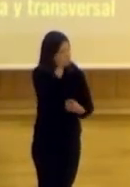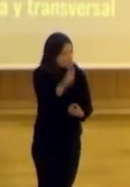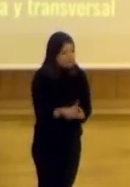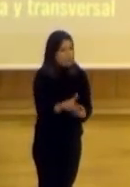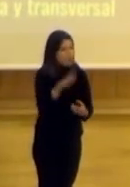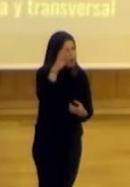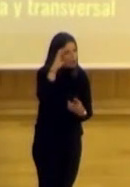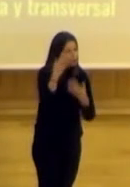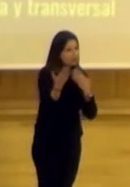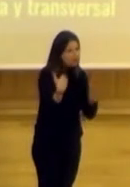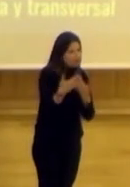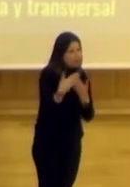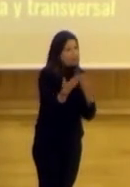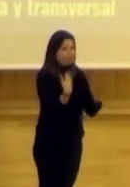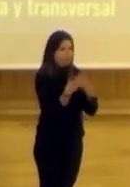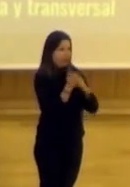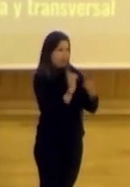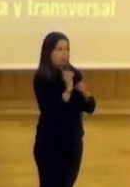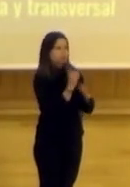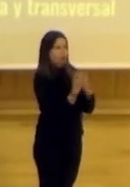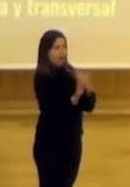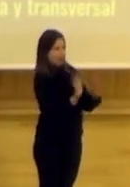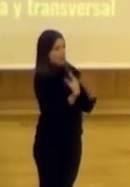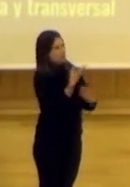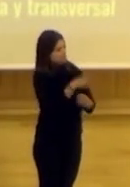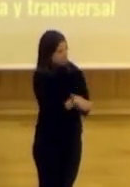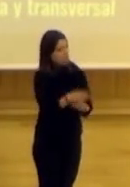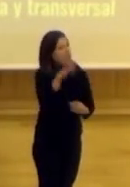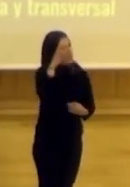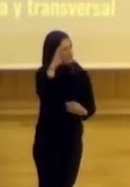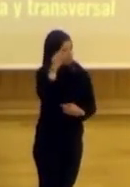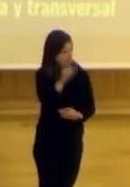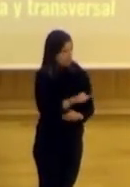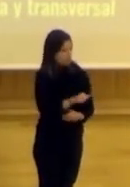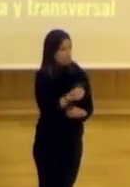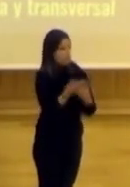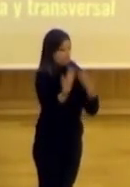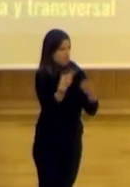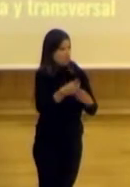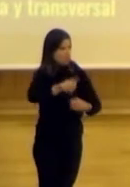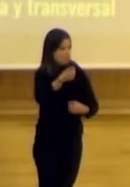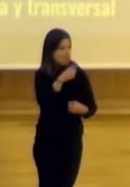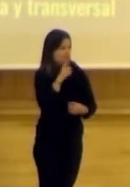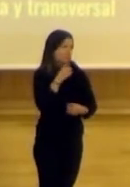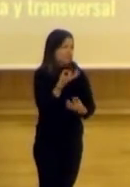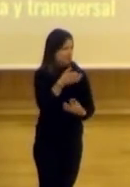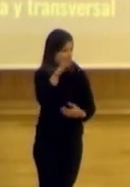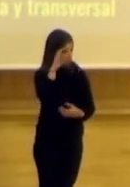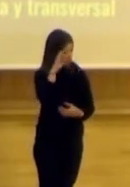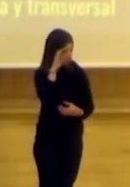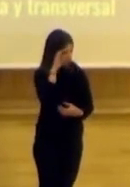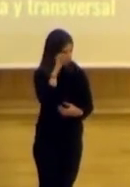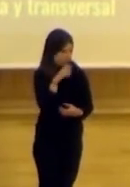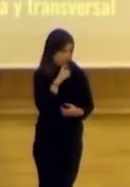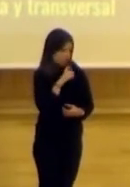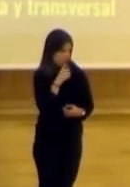se escuchen, porque el diálogo no solo es hablar, sino también escuchar, y esto es lo más difícil, y lo digo por experiencia